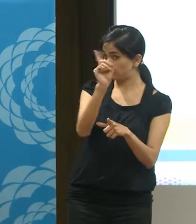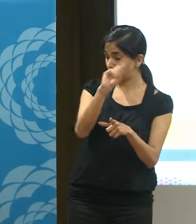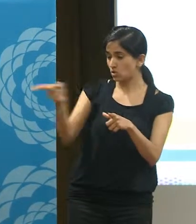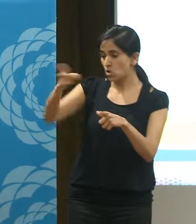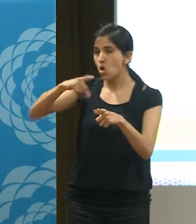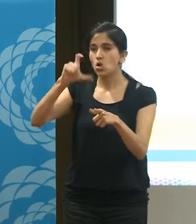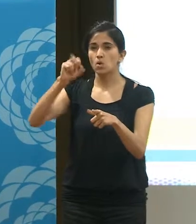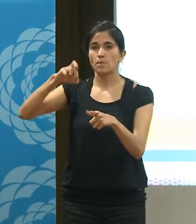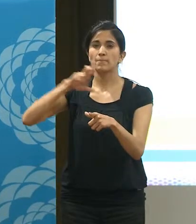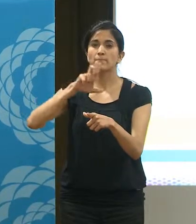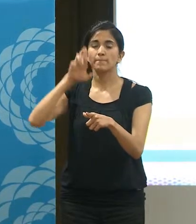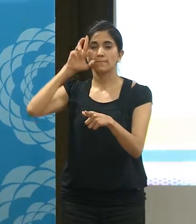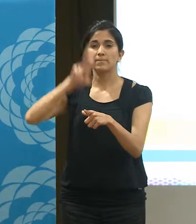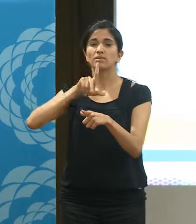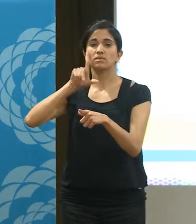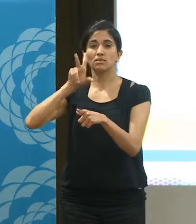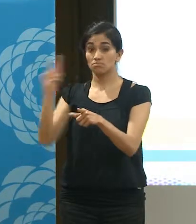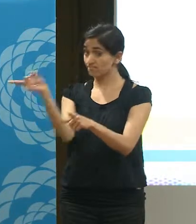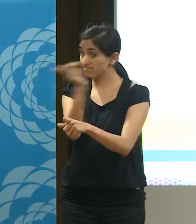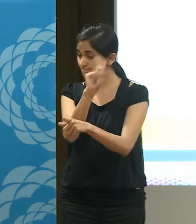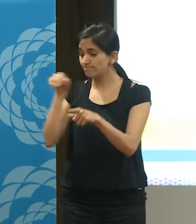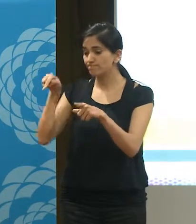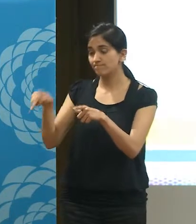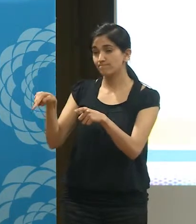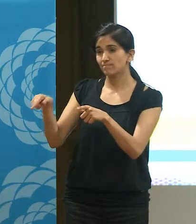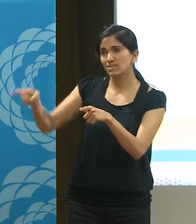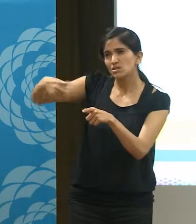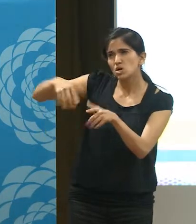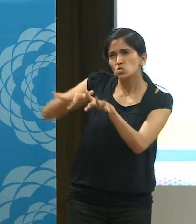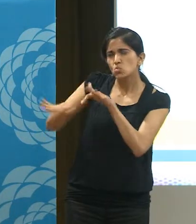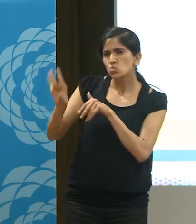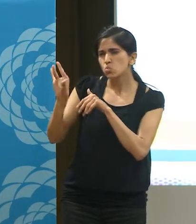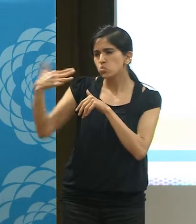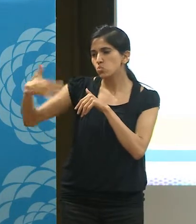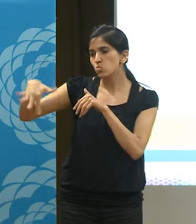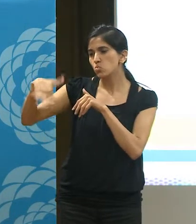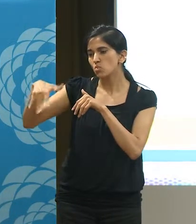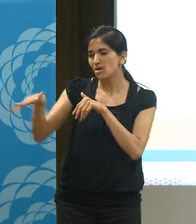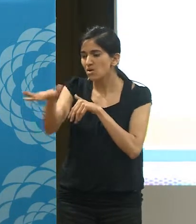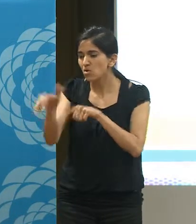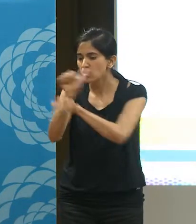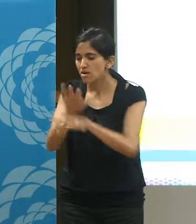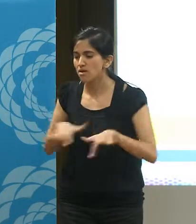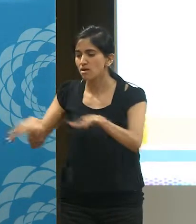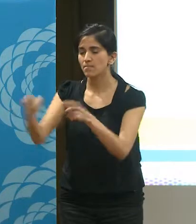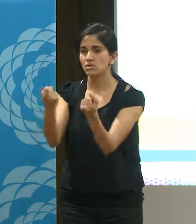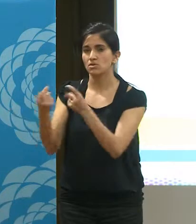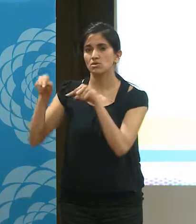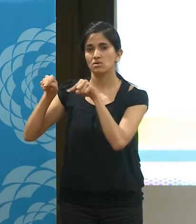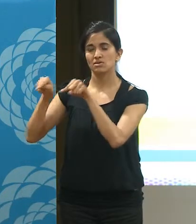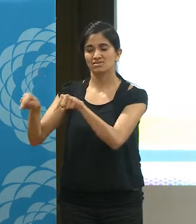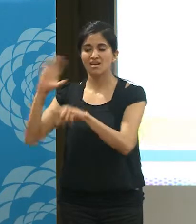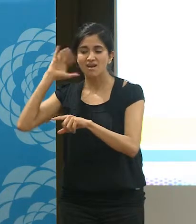cooperativa. Y nosotros hoy estamos pendiendo de un hilo, está ahí en el espacio, no tenemos nuestra licencia de radio que